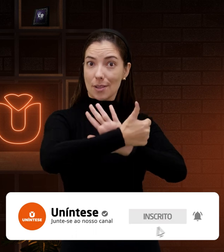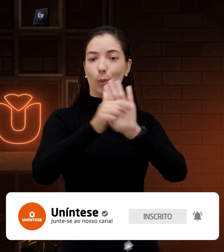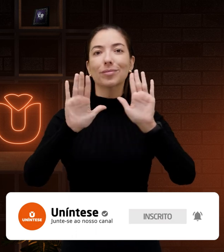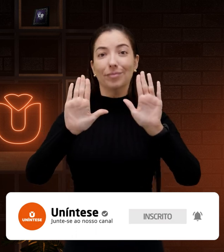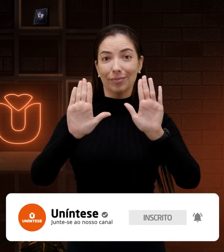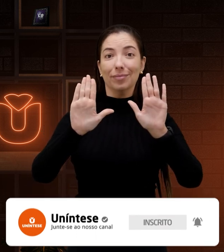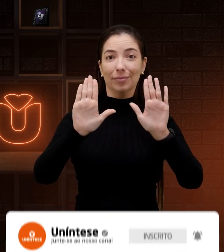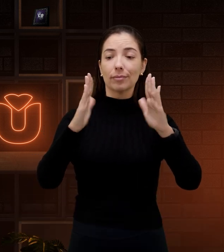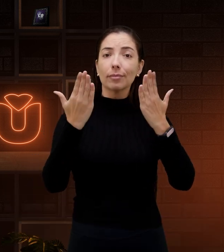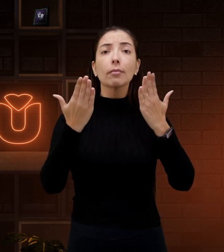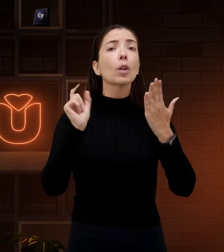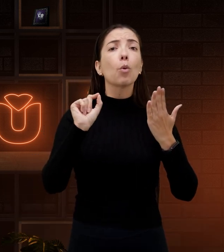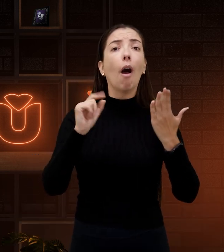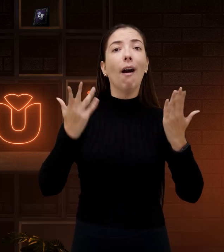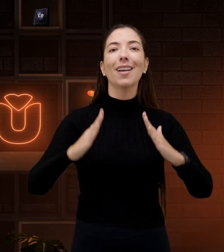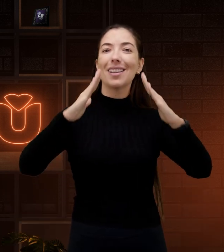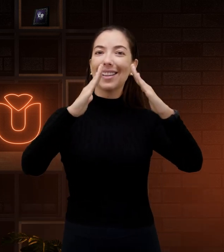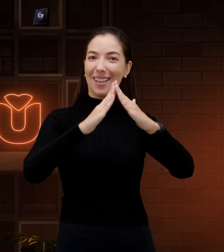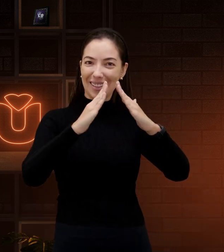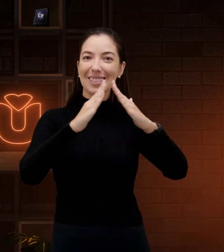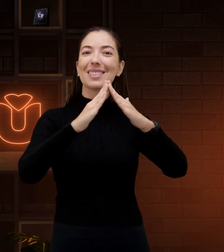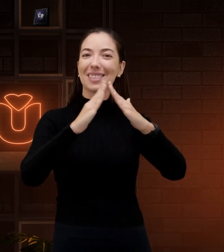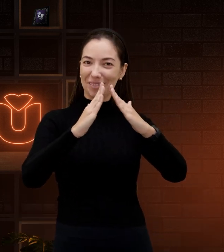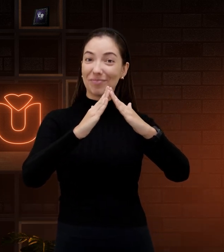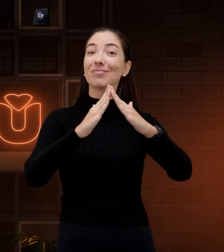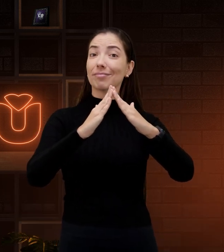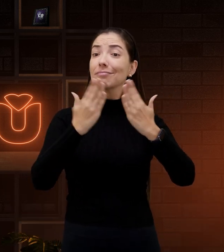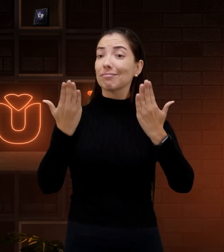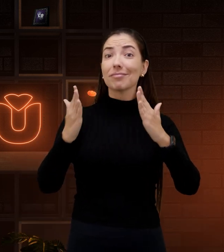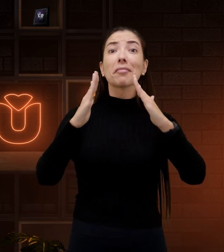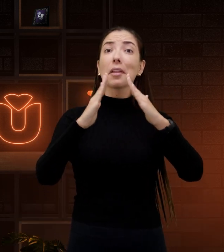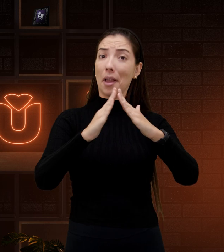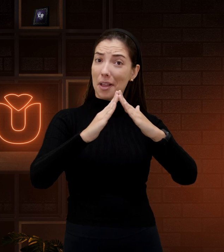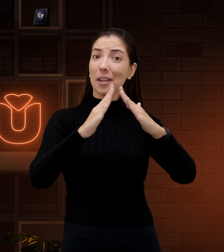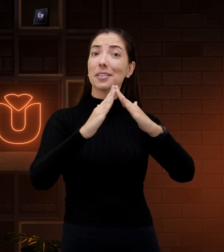configuração de mão. Eu posso sinalizar casa com essa configuração de mão.